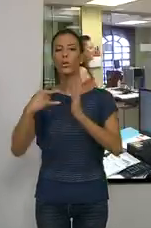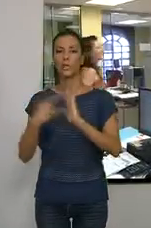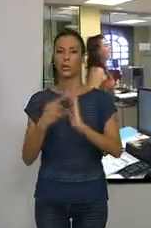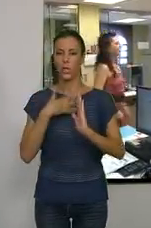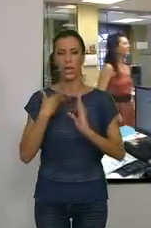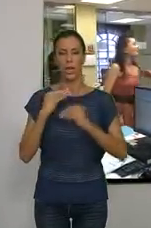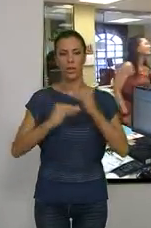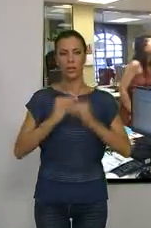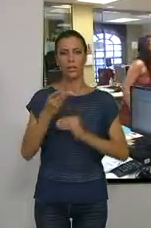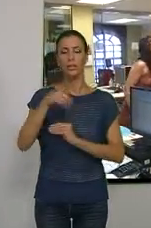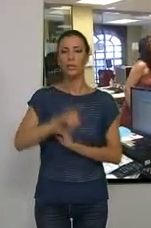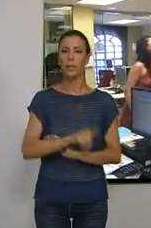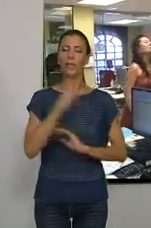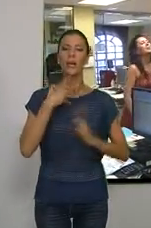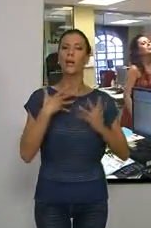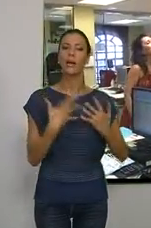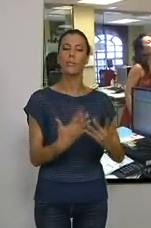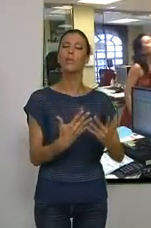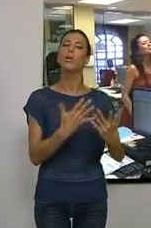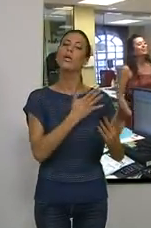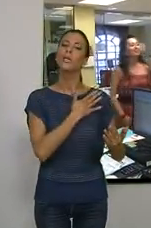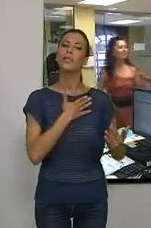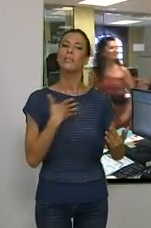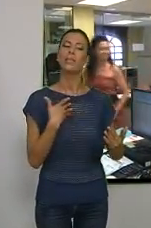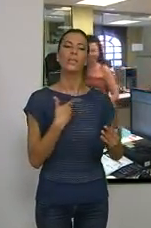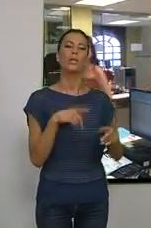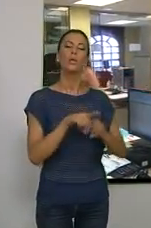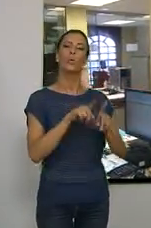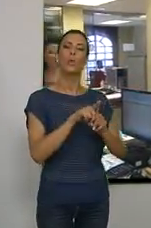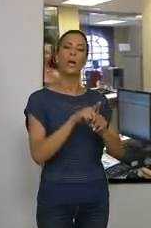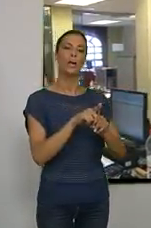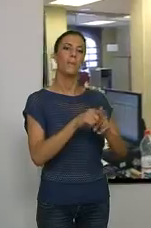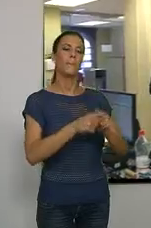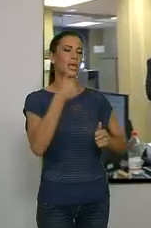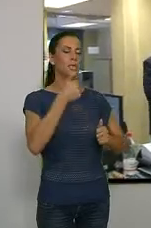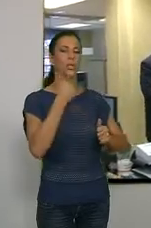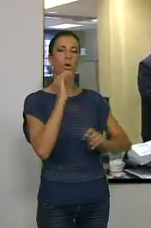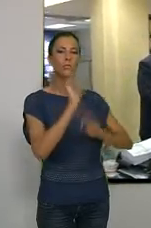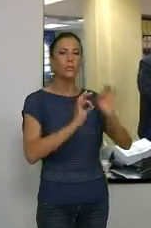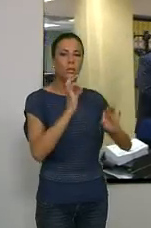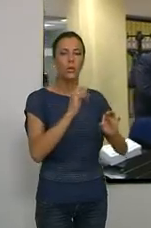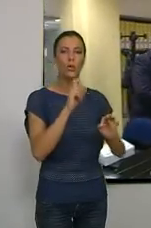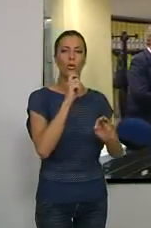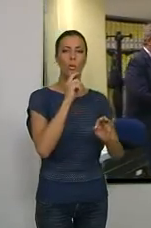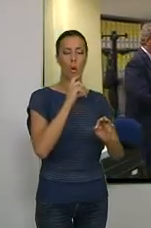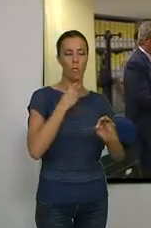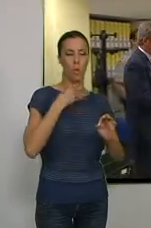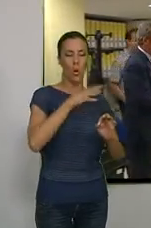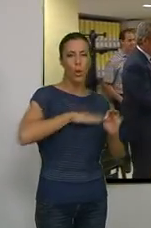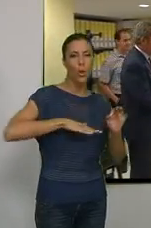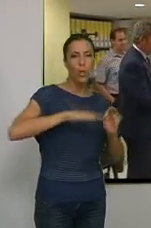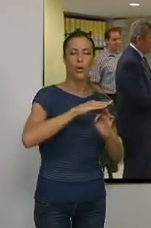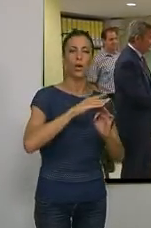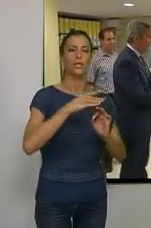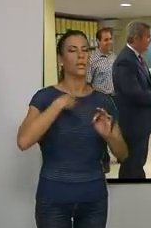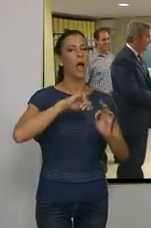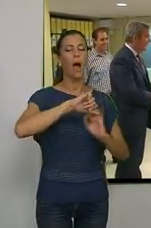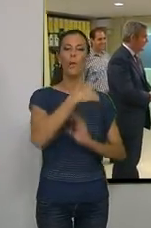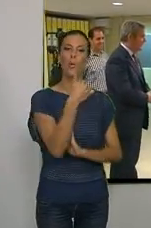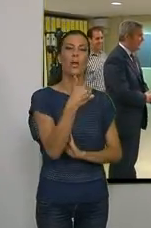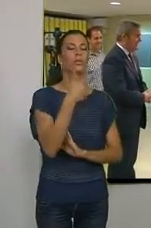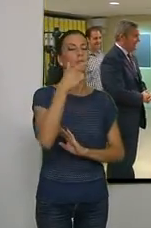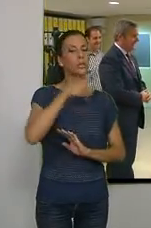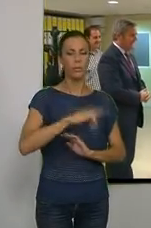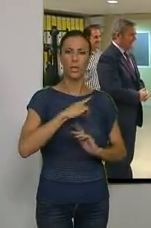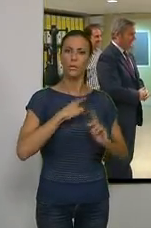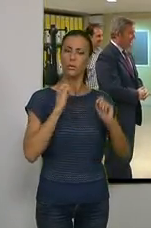que se va a llevar a cabo de manera inmediata va a ser la obra de desodorización de la EDAR, cuyo proyecto están aprobados